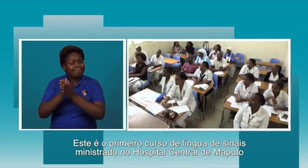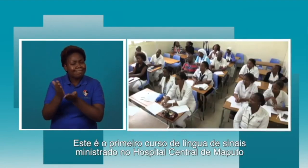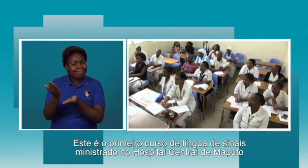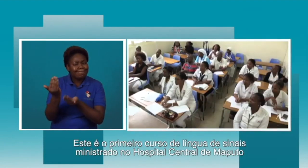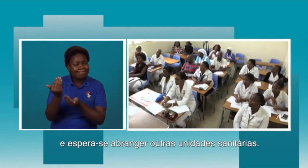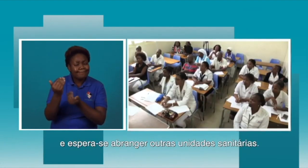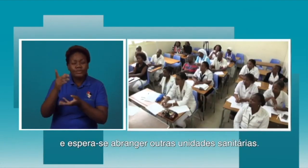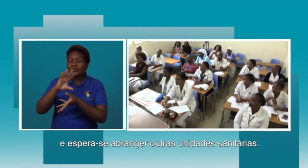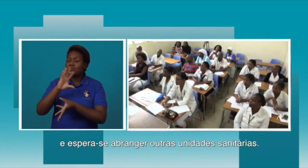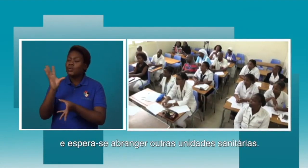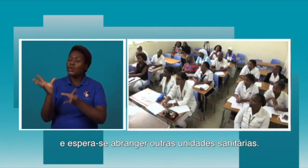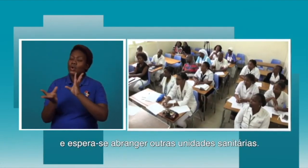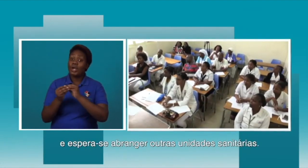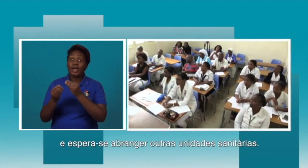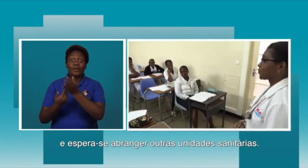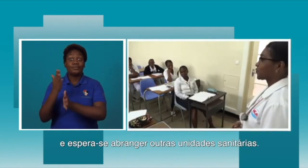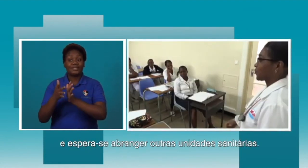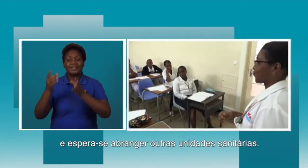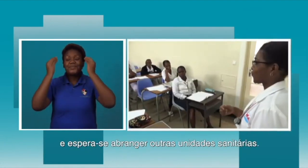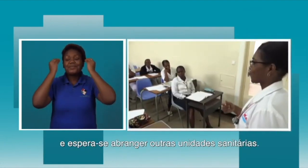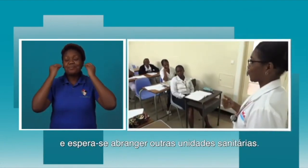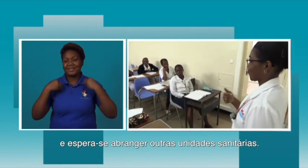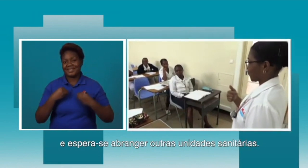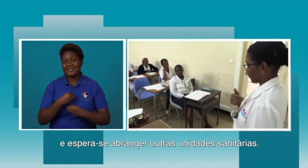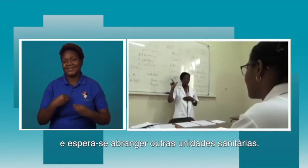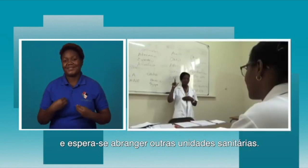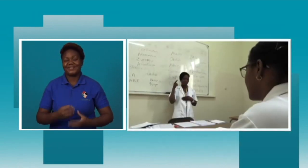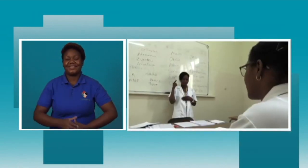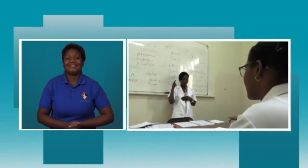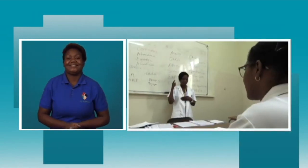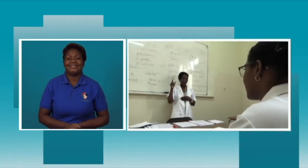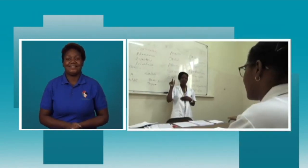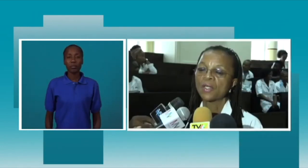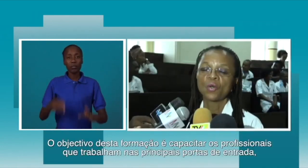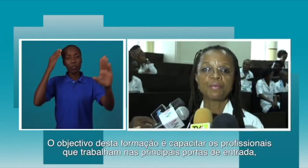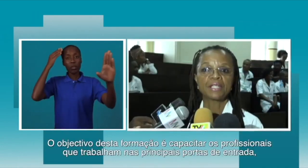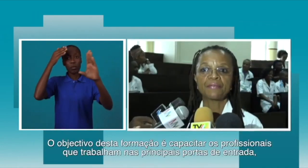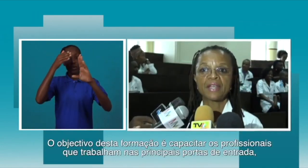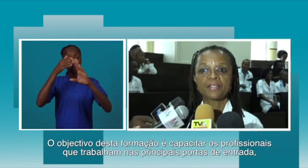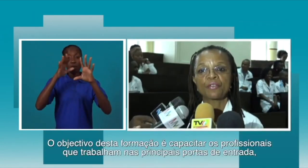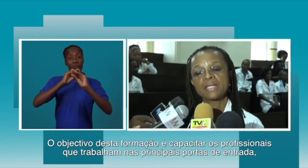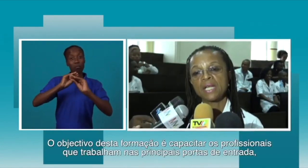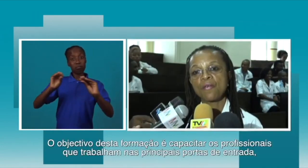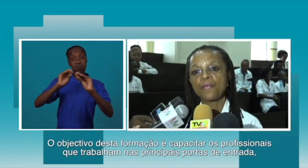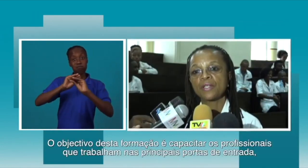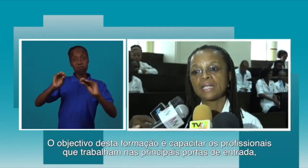e espera-se abranger todas as unidades sanitárias. O objetivo desta formação foi de